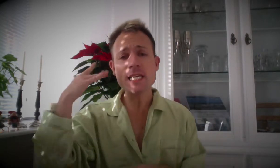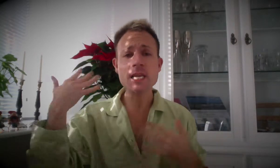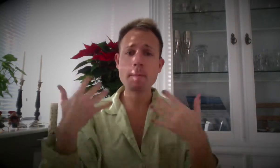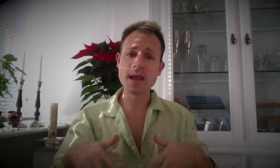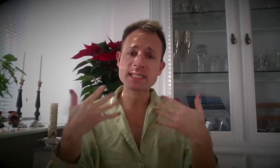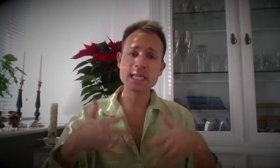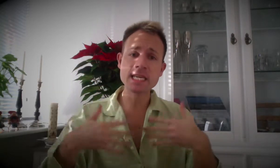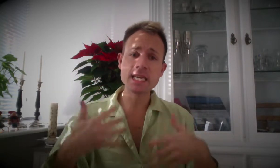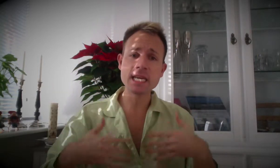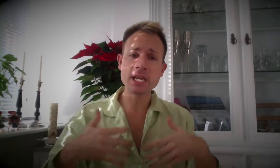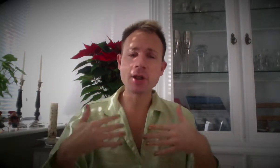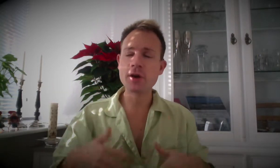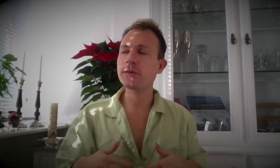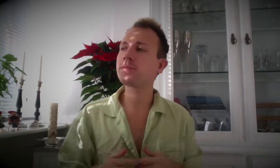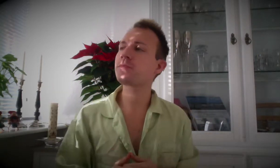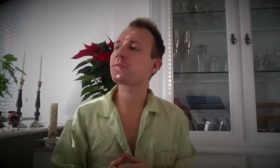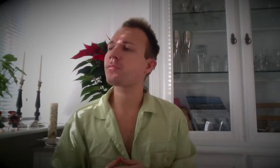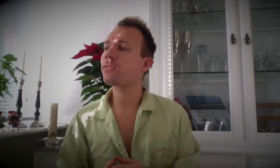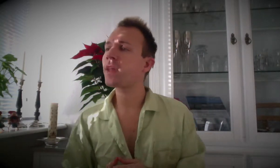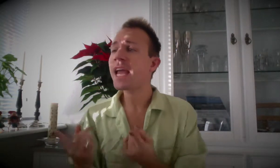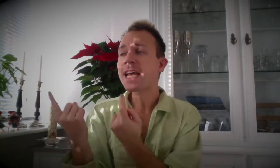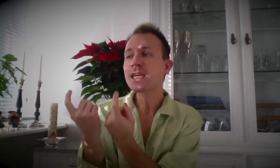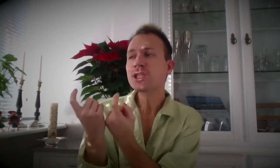en tro på